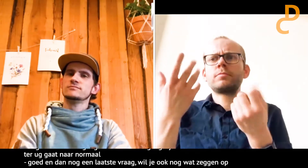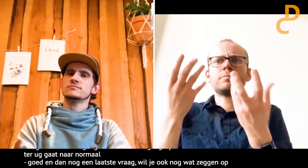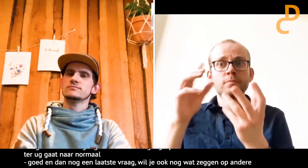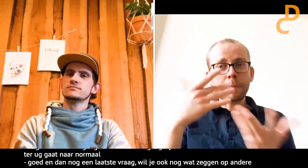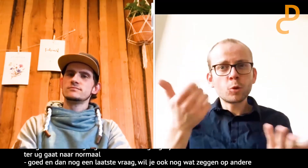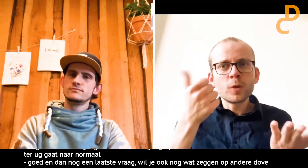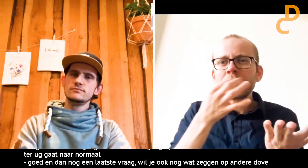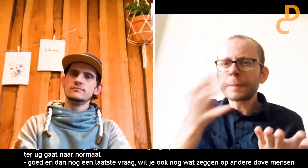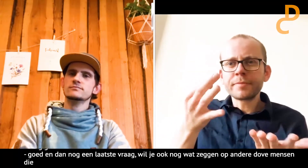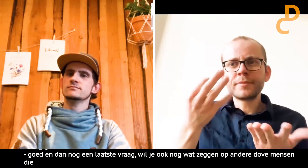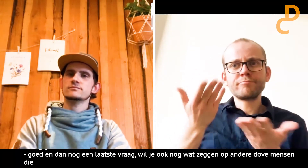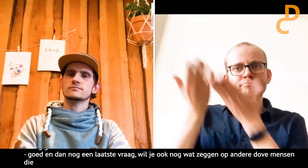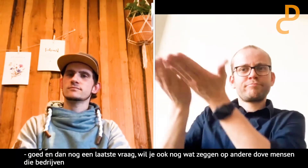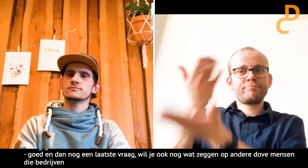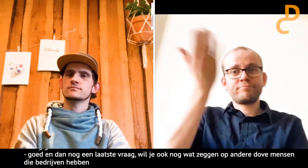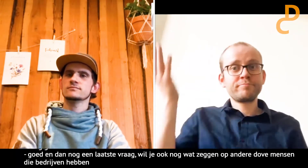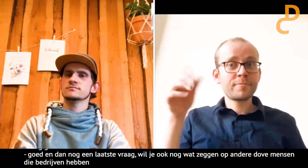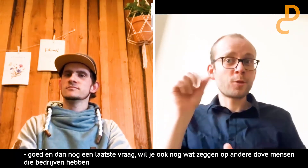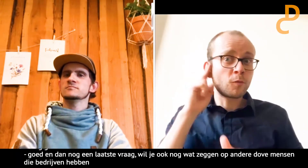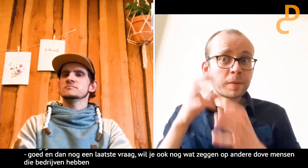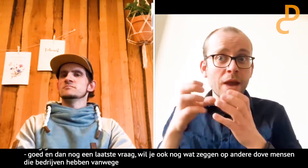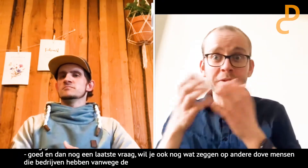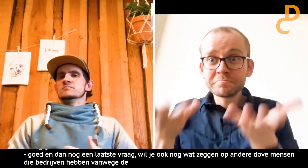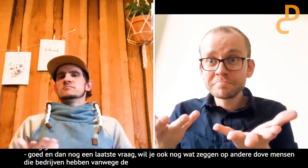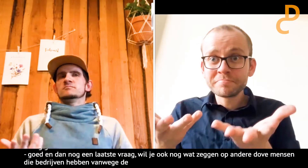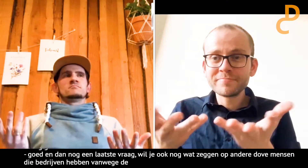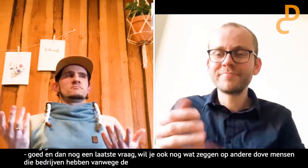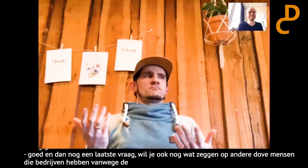voorwege de coronavirus? Heb je daar goede tips voor, voor andere mensen?